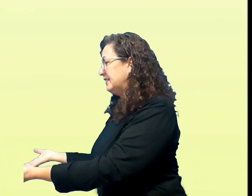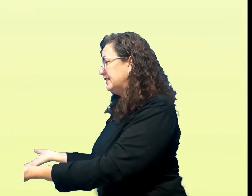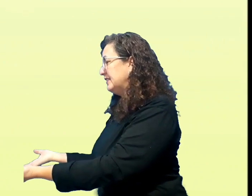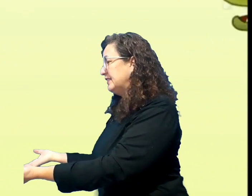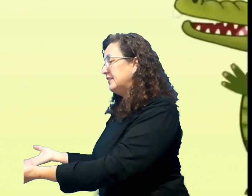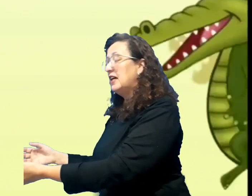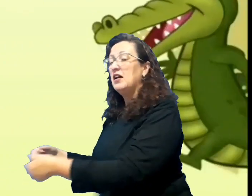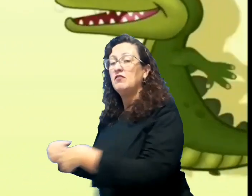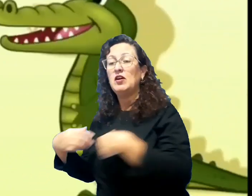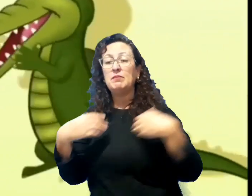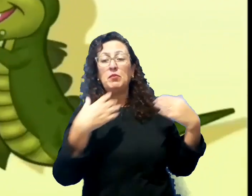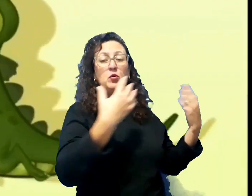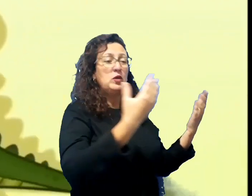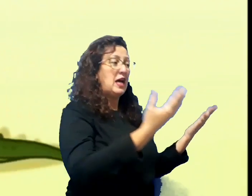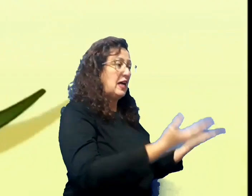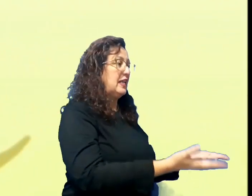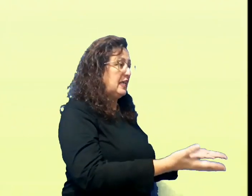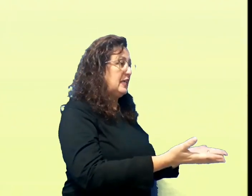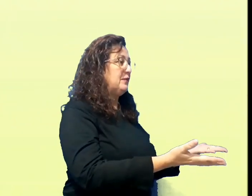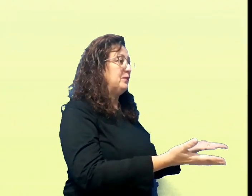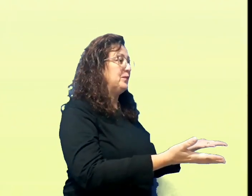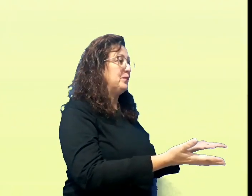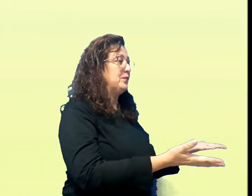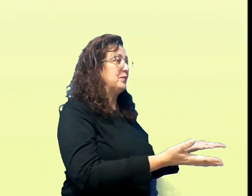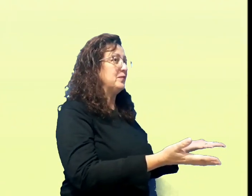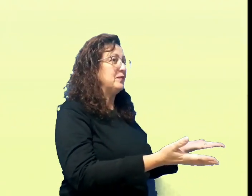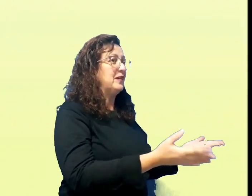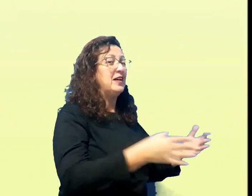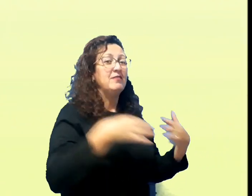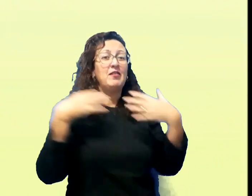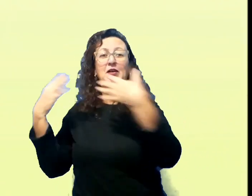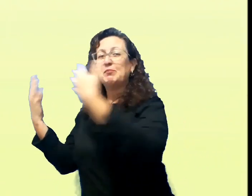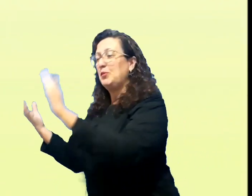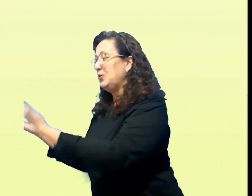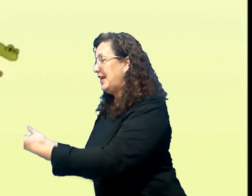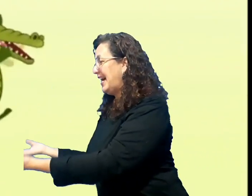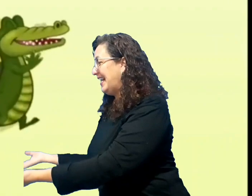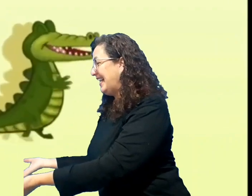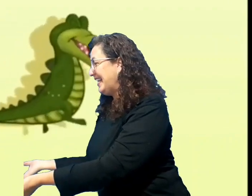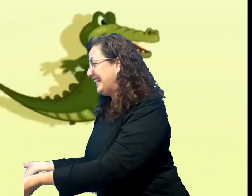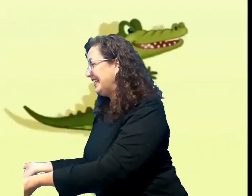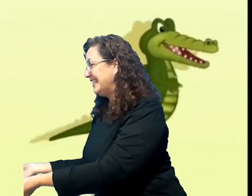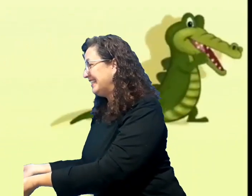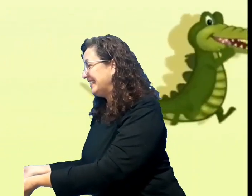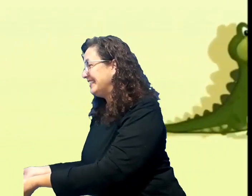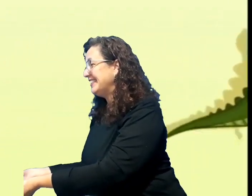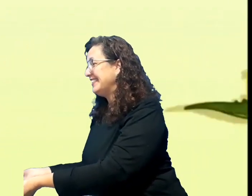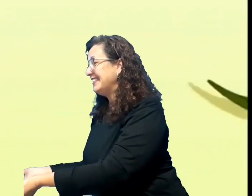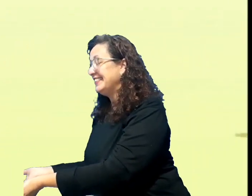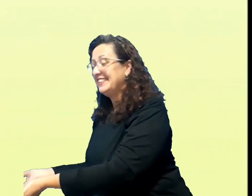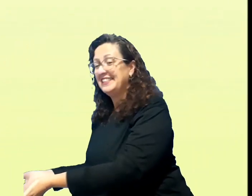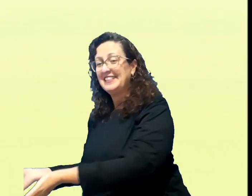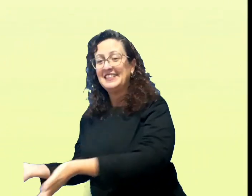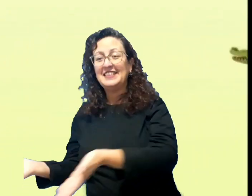ali. Foi por aqui, foi por ali.